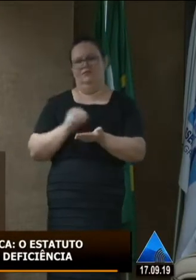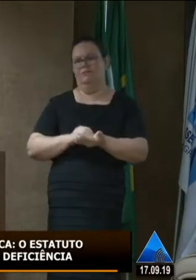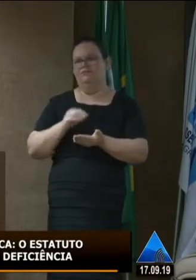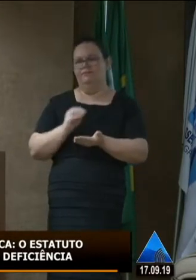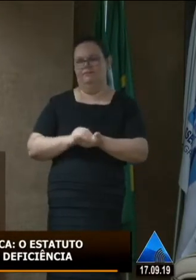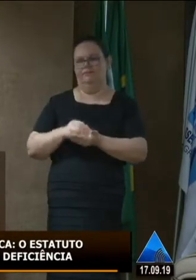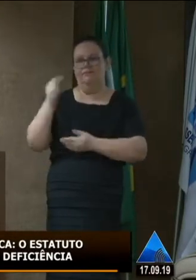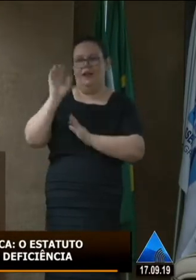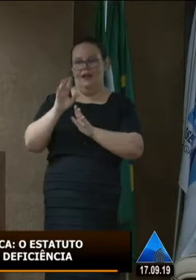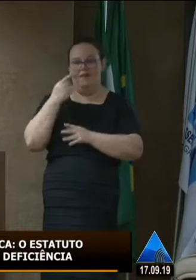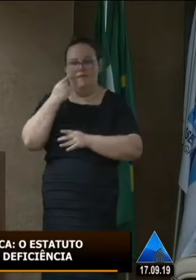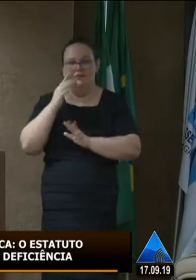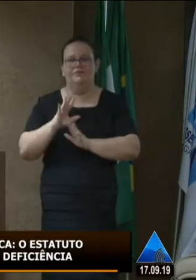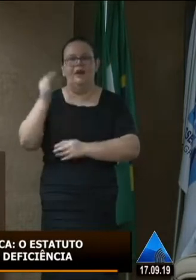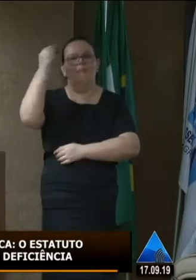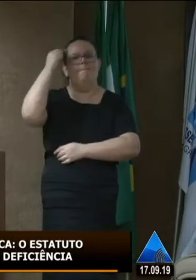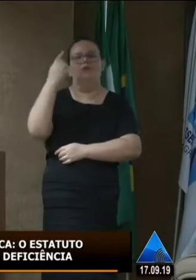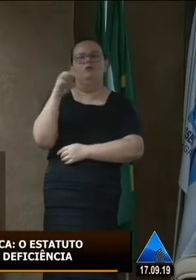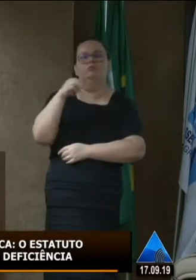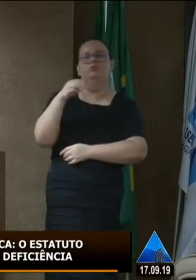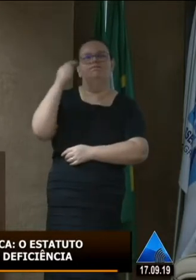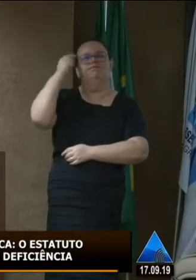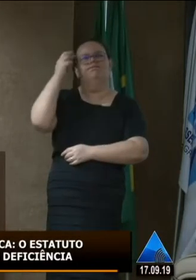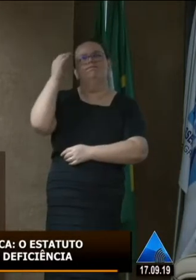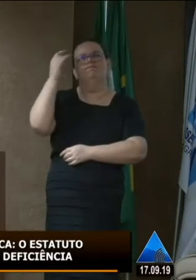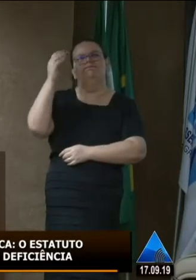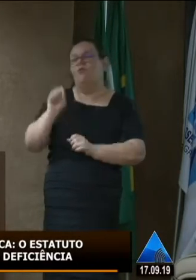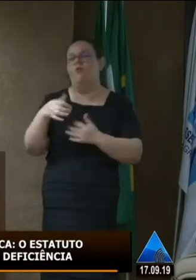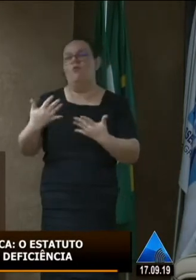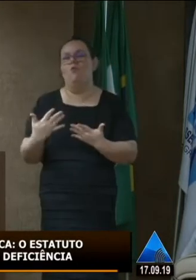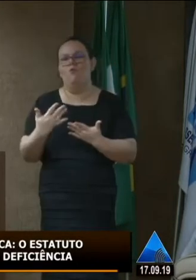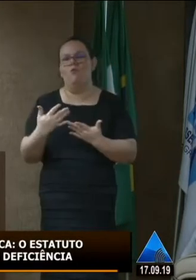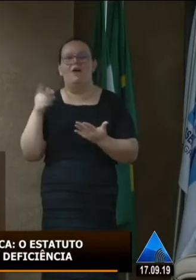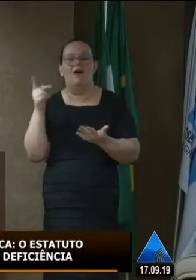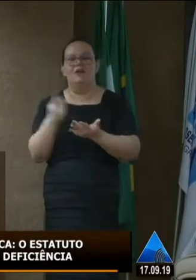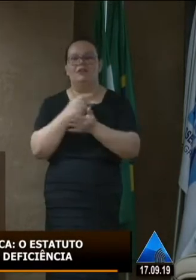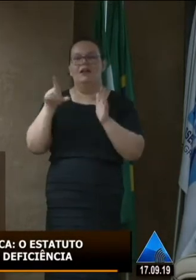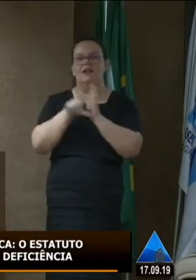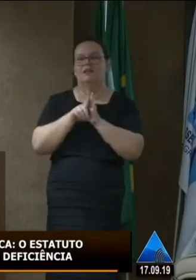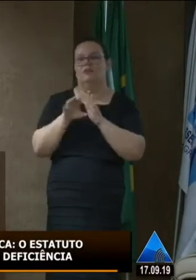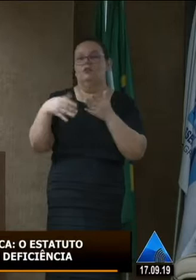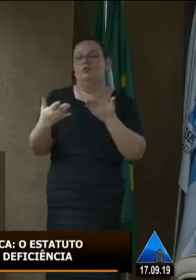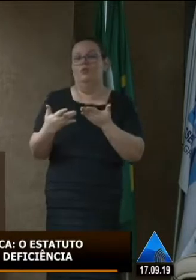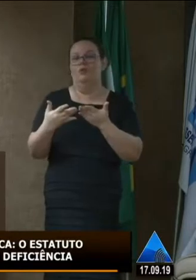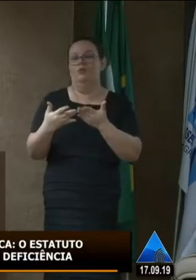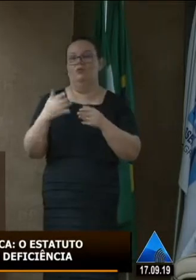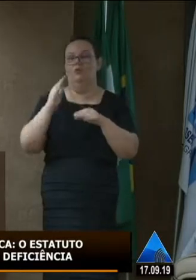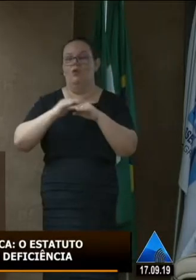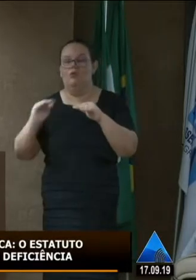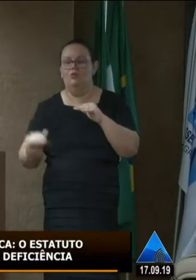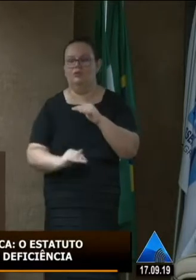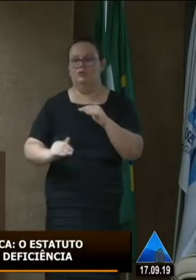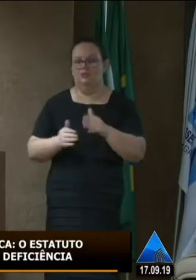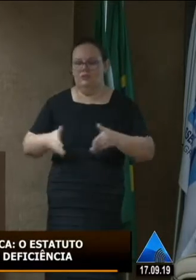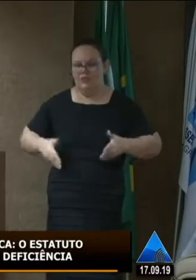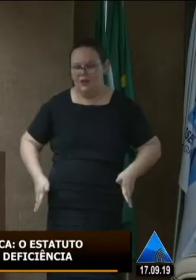pense por um minuto qual é a lógica da lei que dá o desconto para o cadeirante